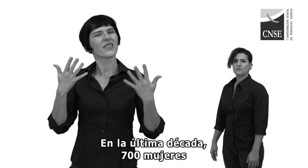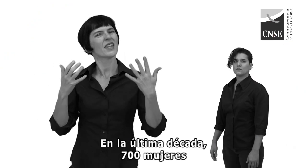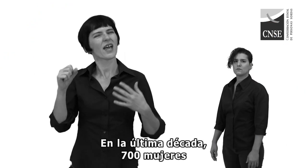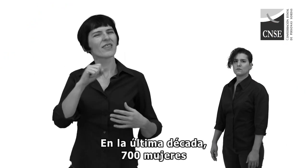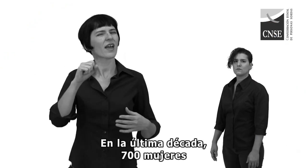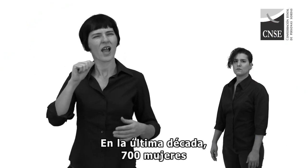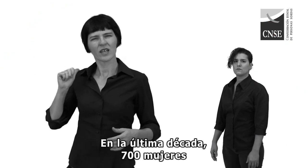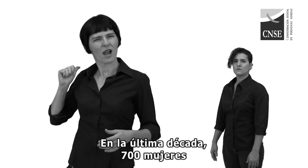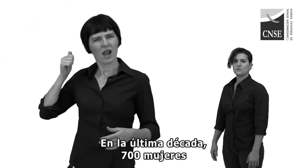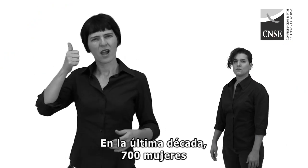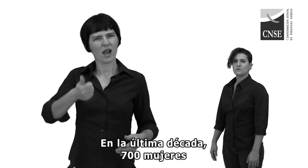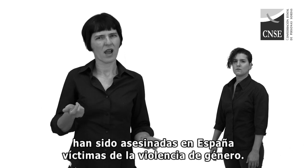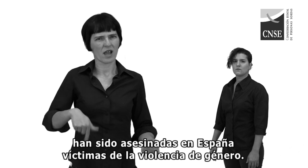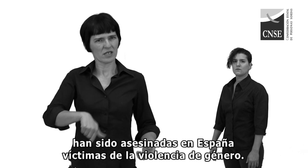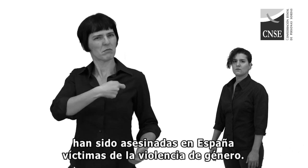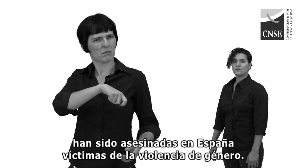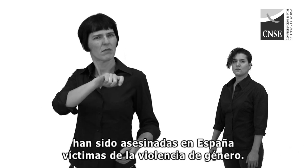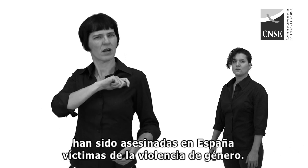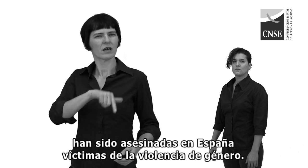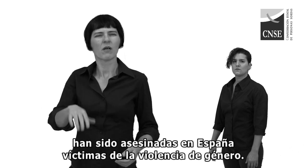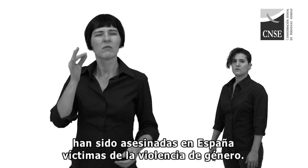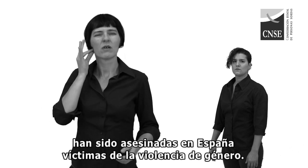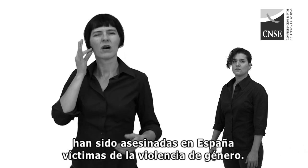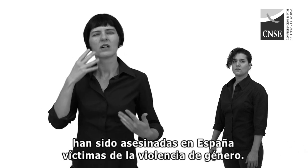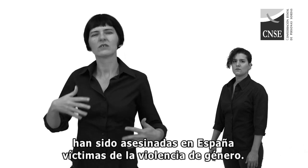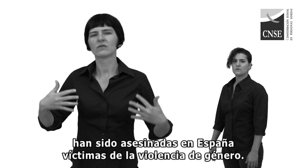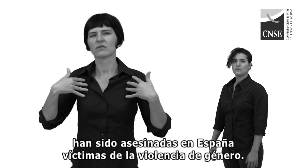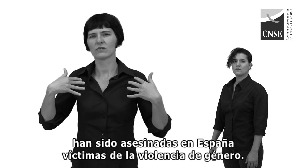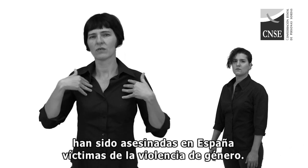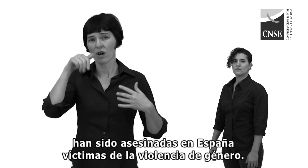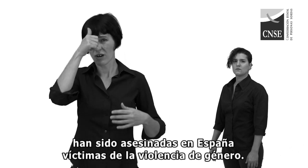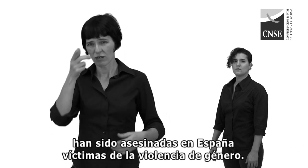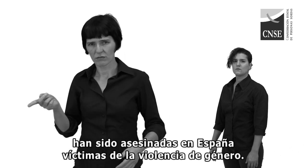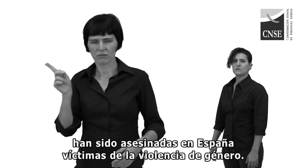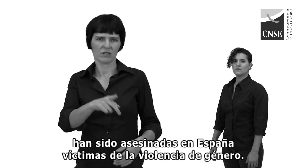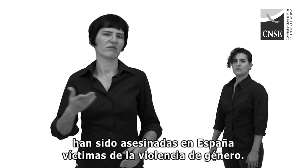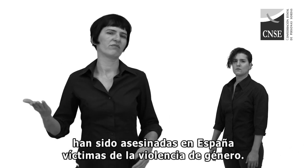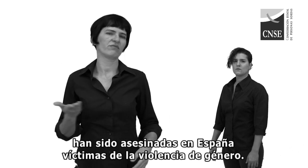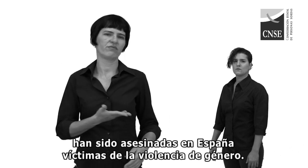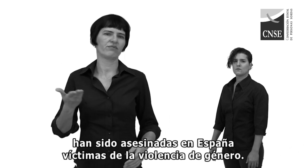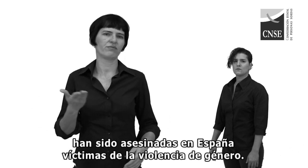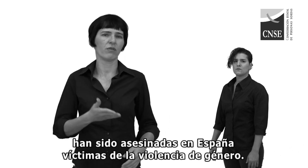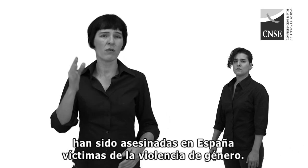En la última década, 700 mujeres han sido asesinadas en España, víctimas de la violencia de género.